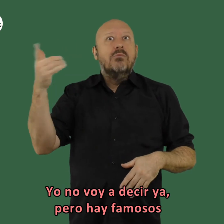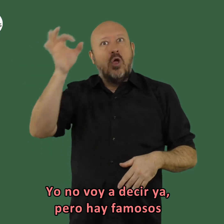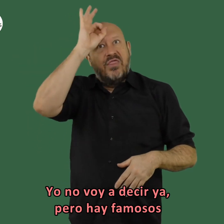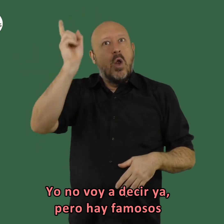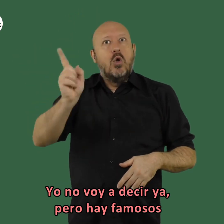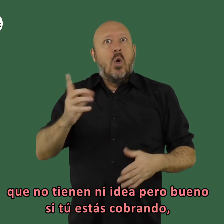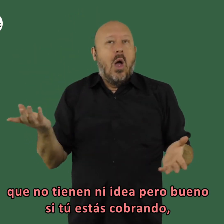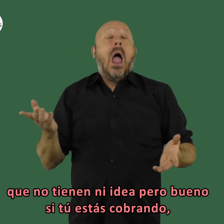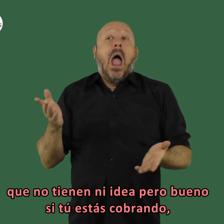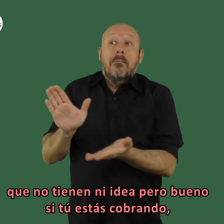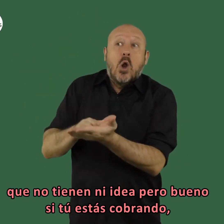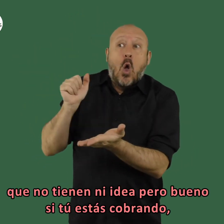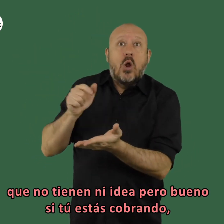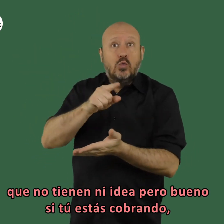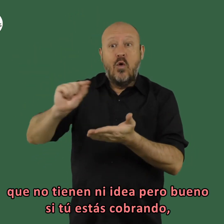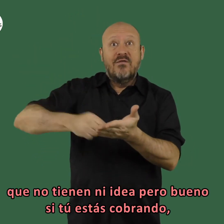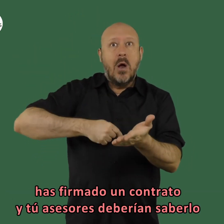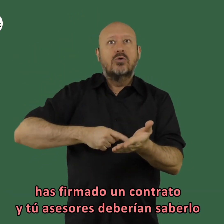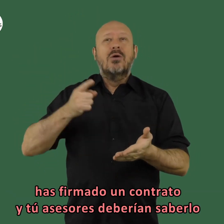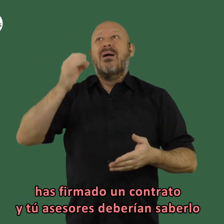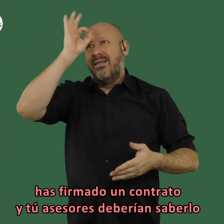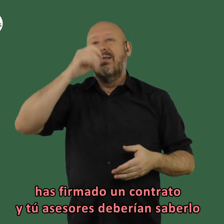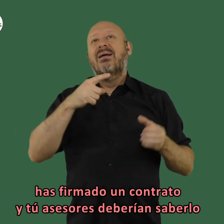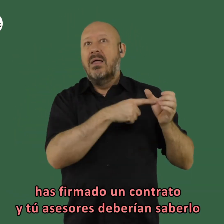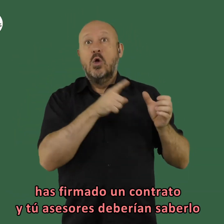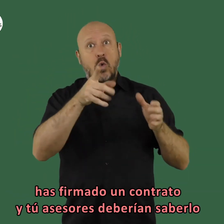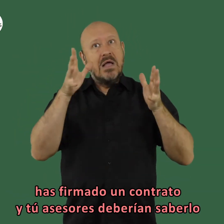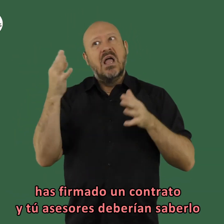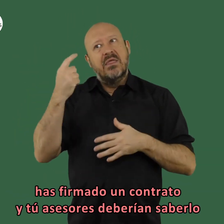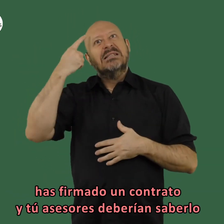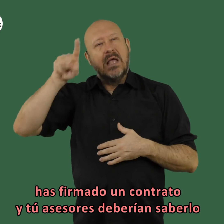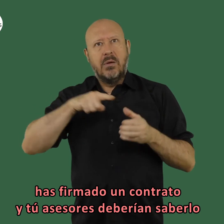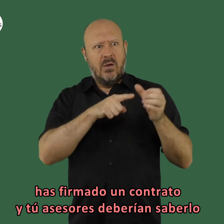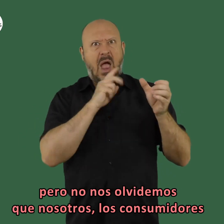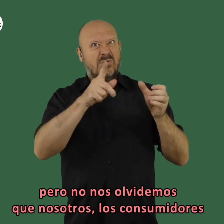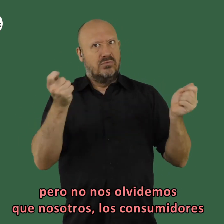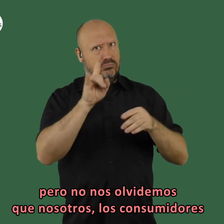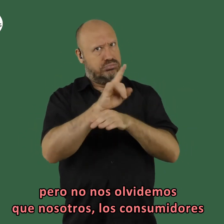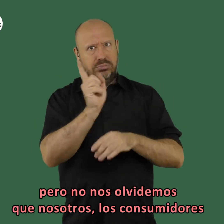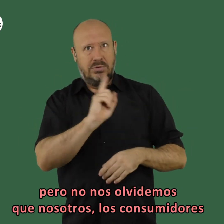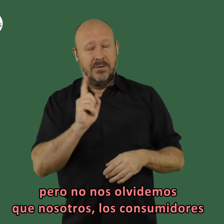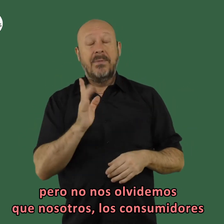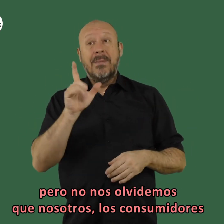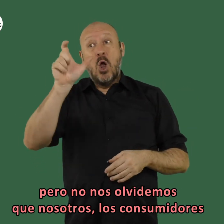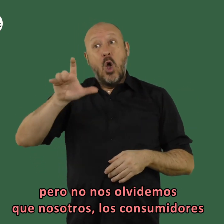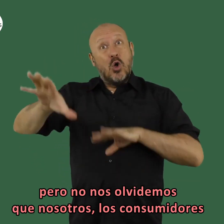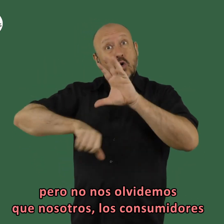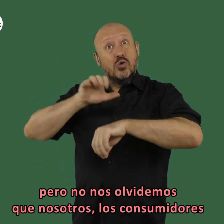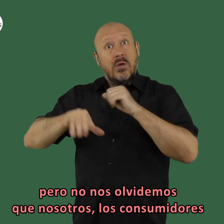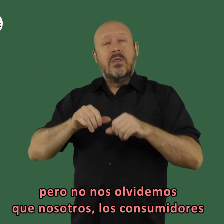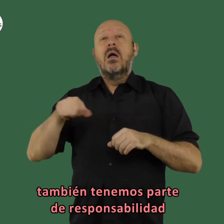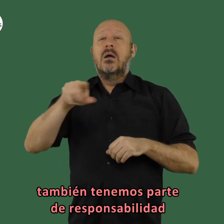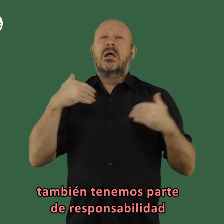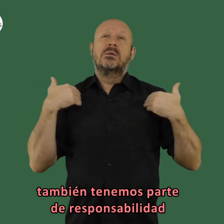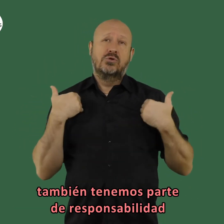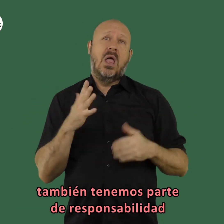a decir ya ver el famoso que no tiene ni idea pero bueno si estás cobrando te firmó un contrato y tus asesores deberían saberlo pero no nos olvidemos que nosotros los